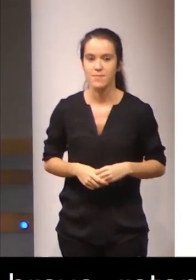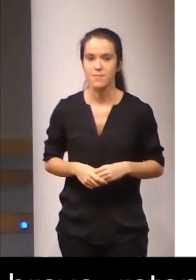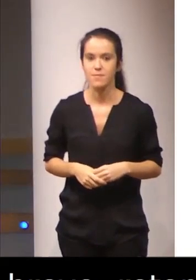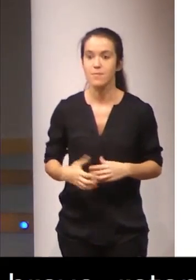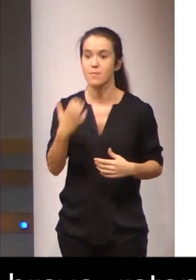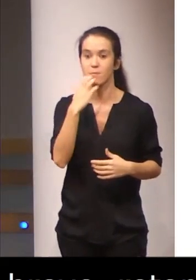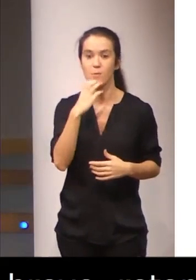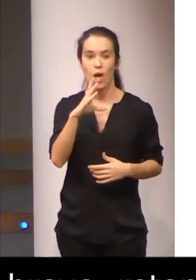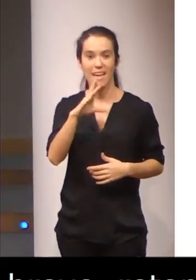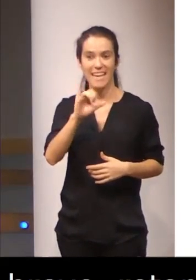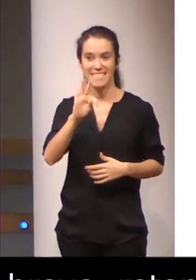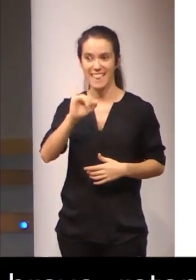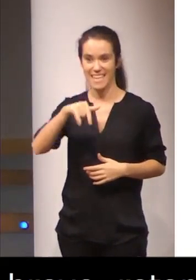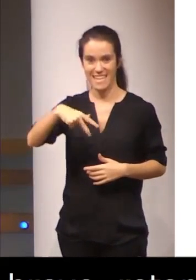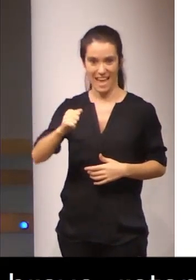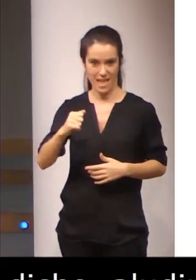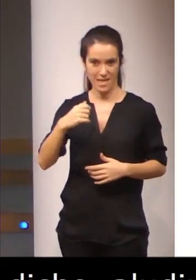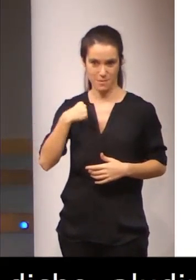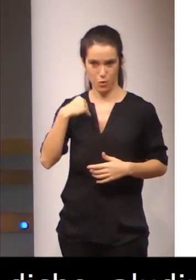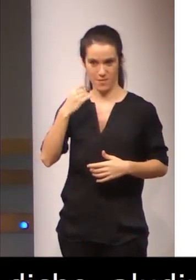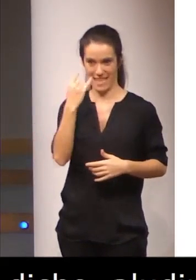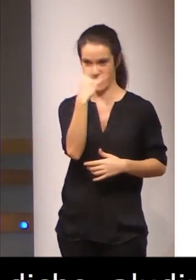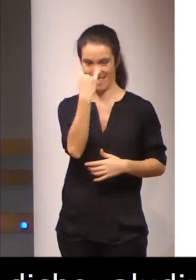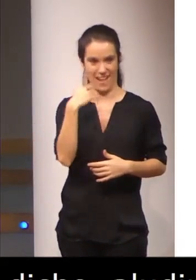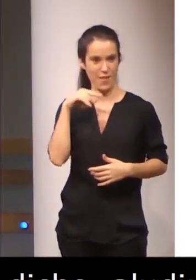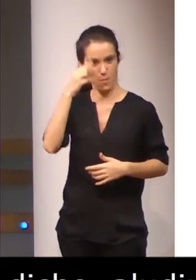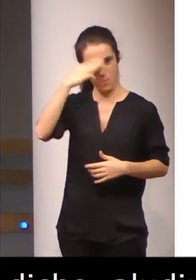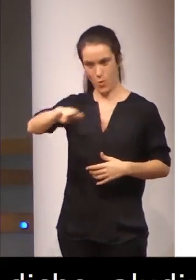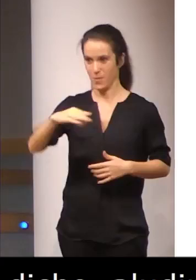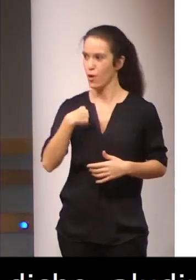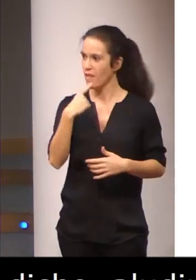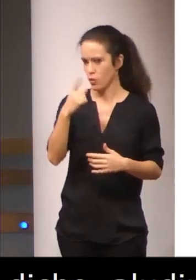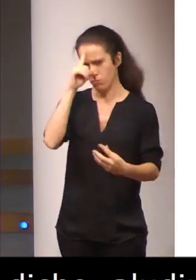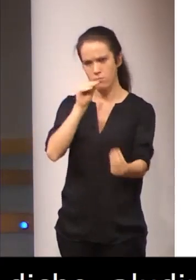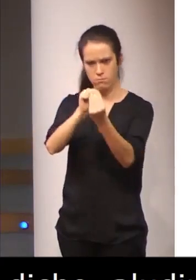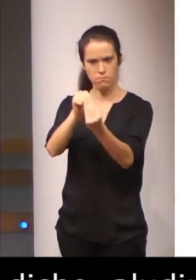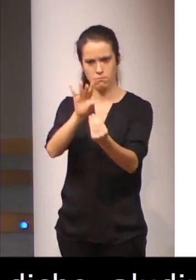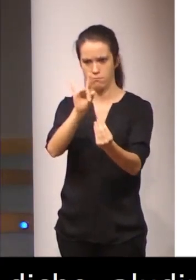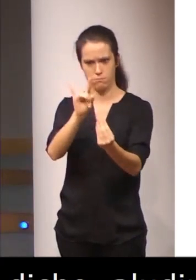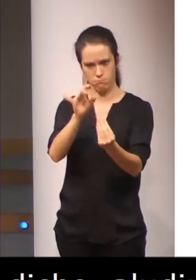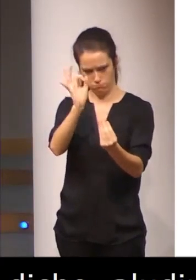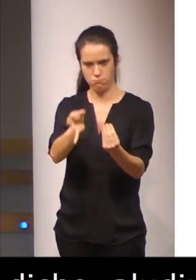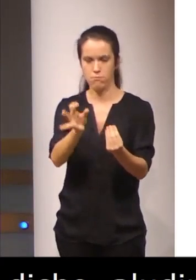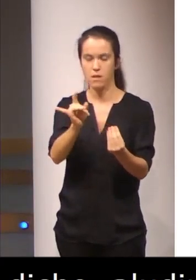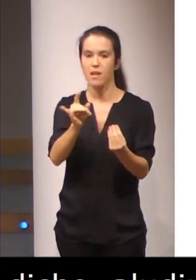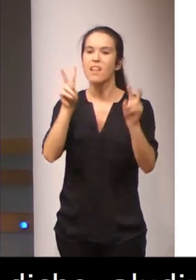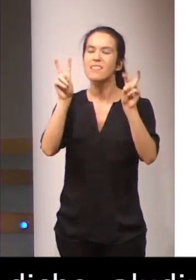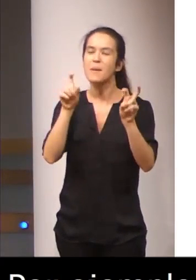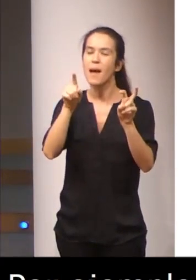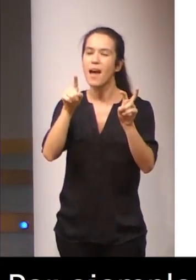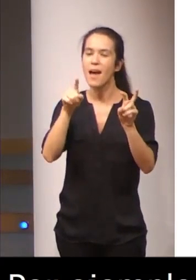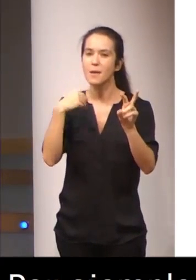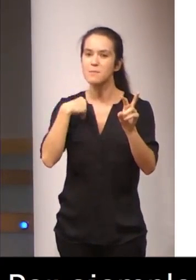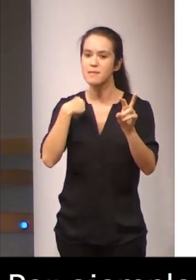Cristina Hielpi, de la Pompeu Fabra, está comentando, vamos, coincidimos con ella, en el tema de